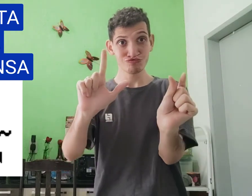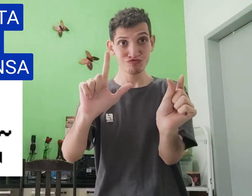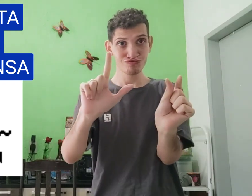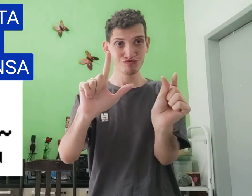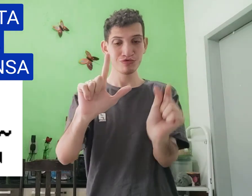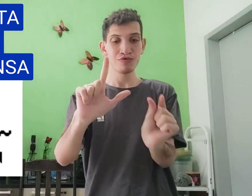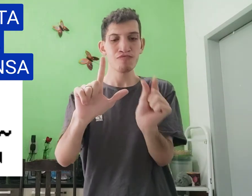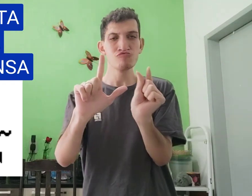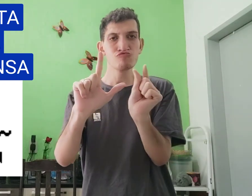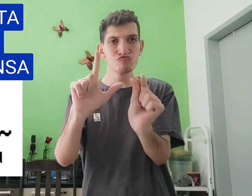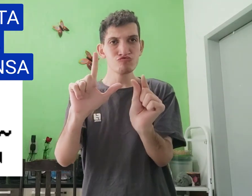assim,